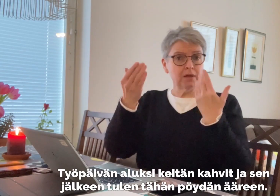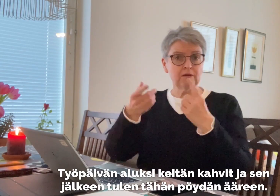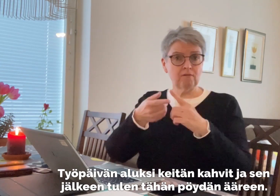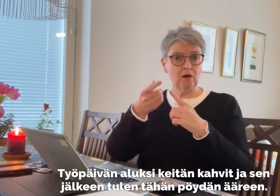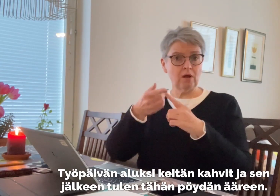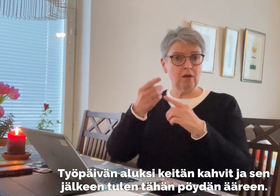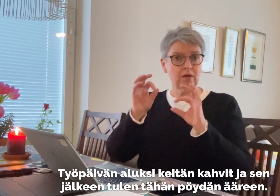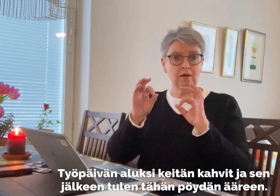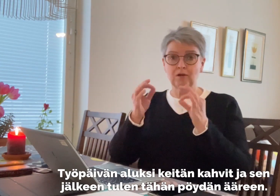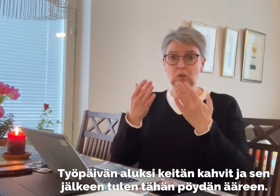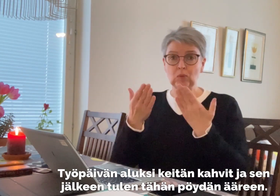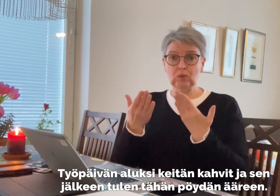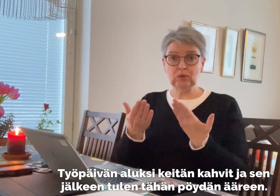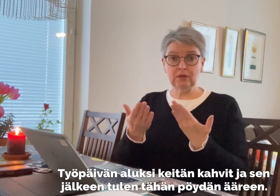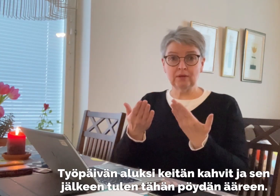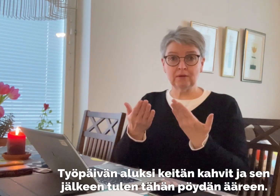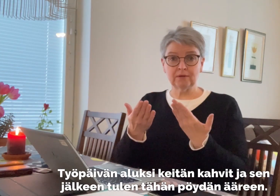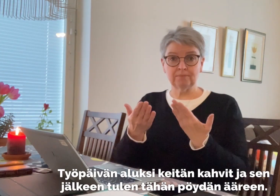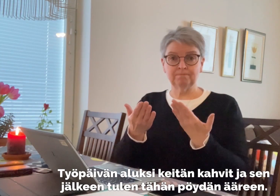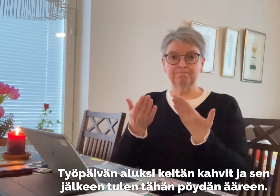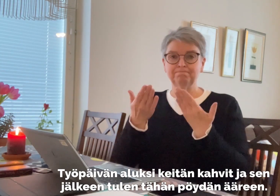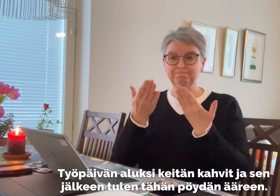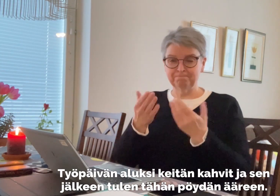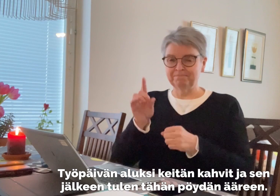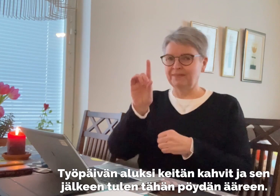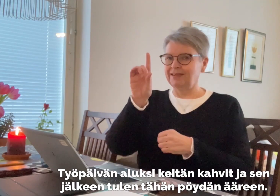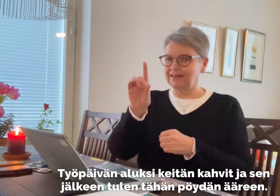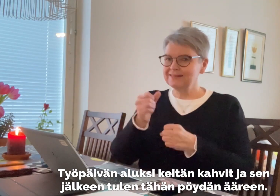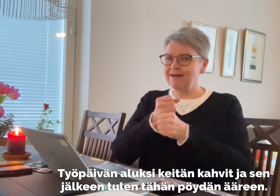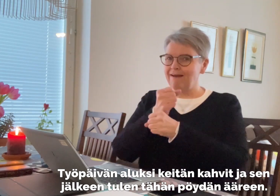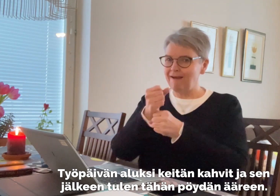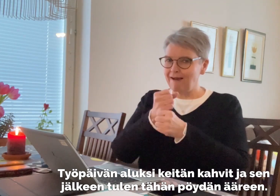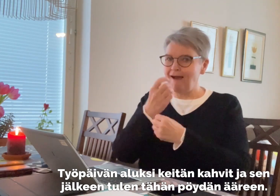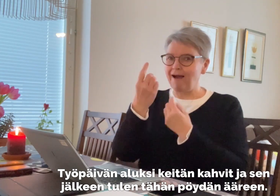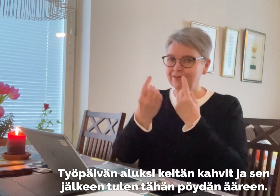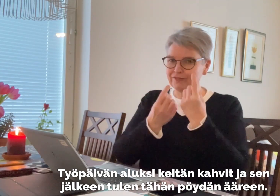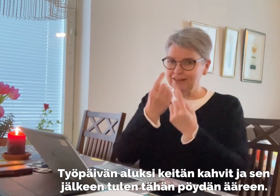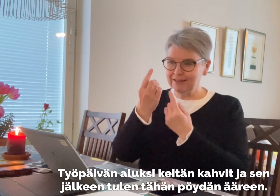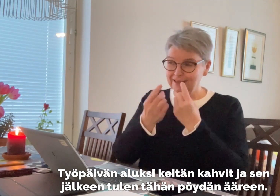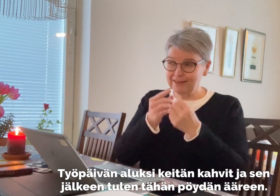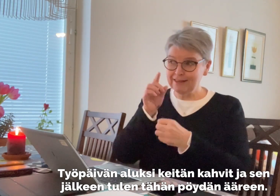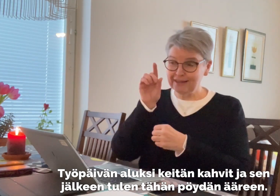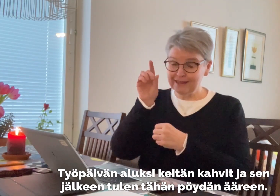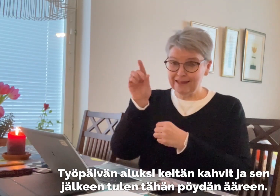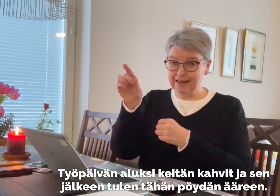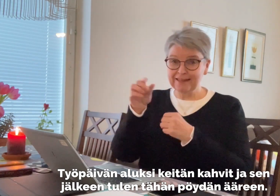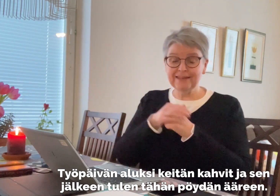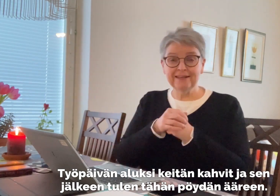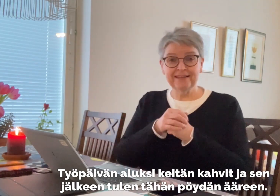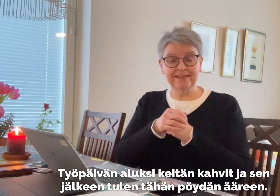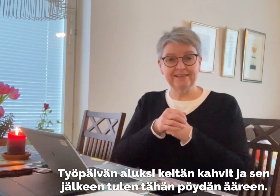Työpäivän aluksi keitän kahvit ja sen jälkeen tulen tähän pöydän ääreen.